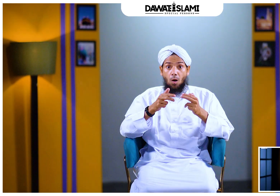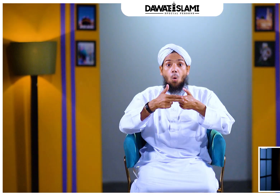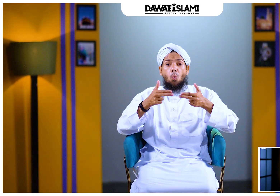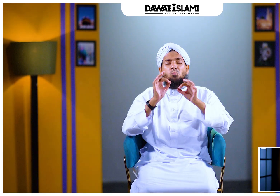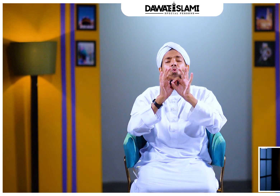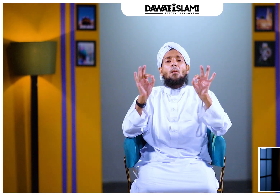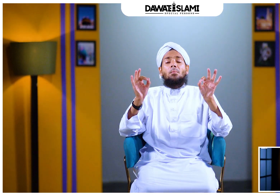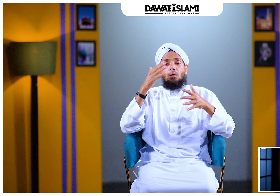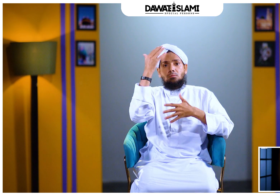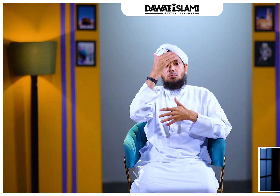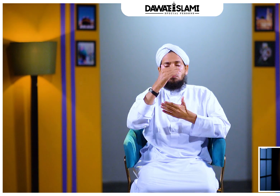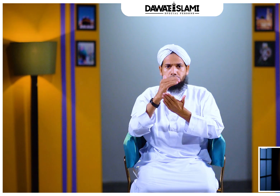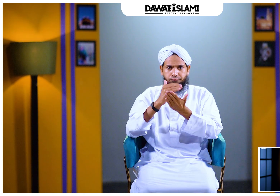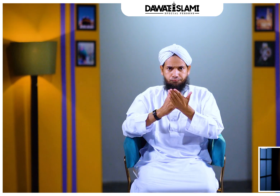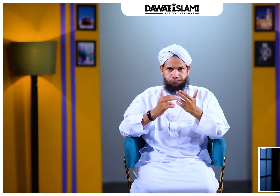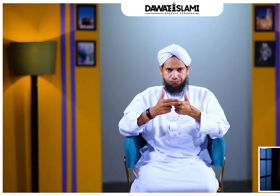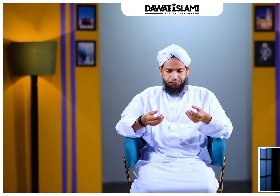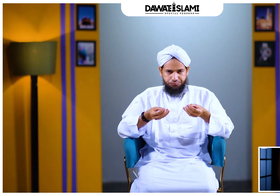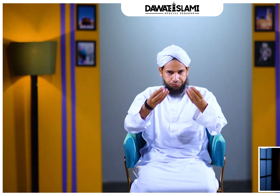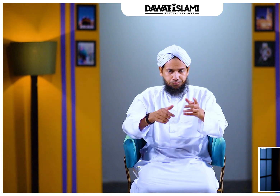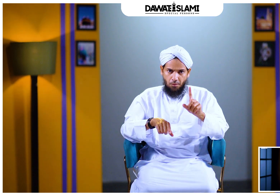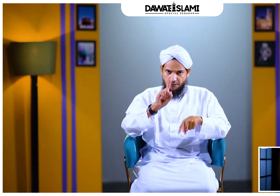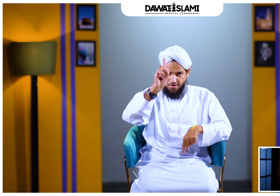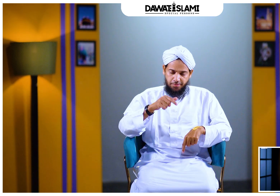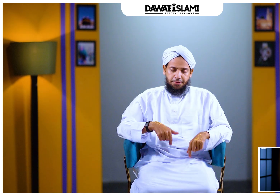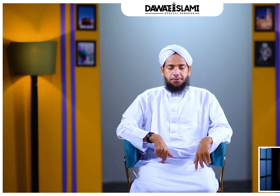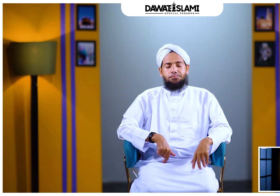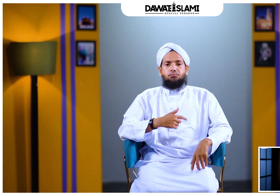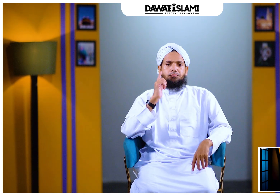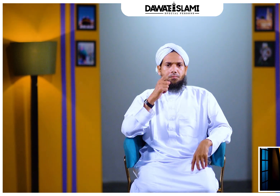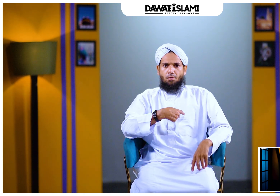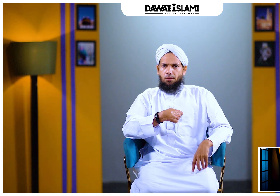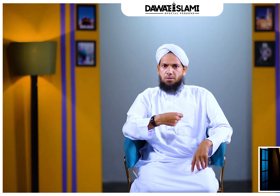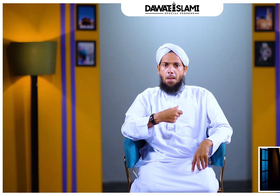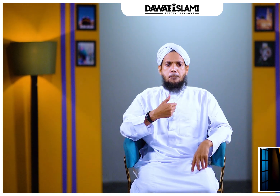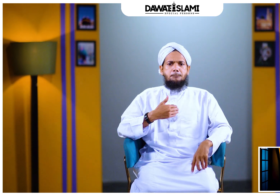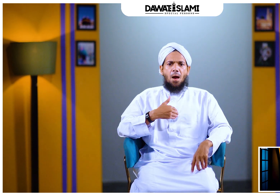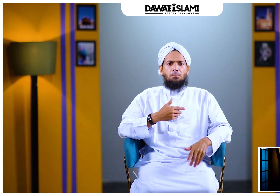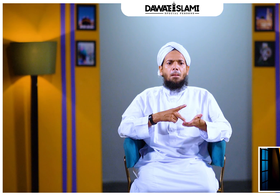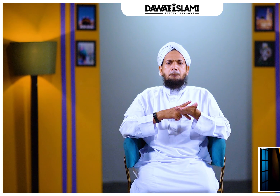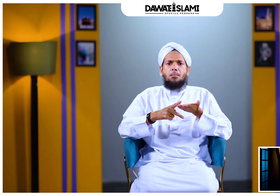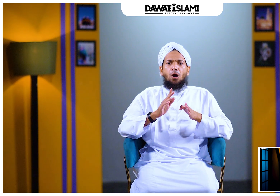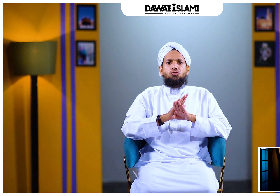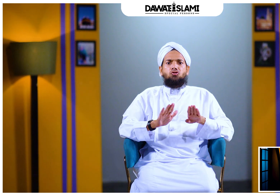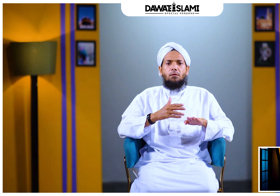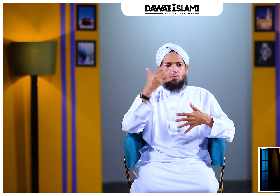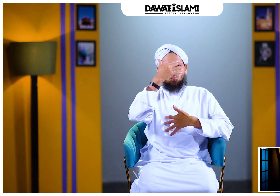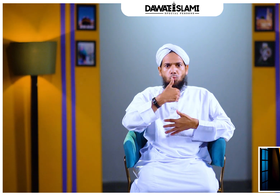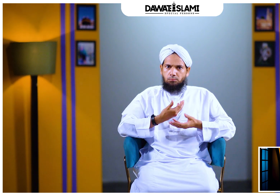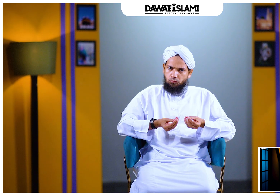غسل کا مکمل ترتیب وار سیکونس میں طریقہ آپ کو بتاتا ہوں سب سے پہلے اس طرح نیت کریں کہ میں پاکی حاصل کرنے کے لیے غسل کر